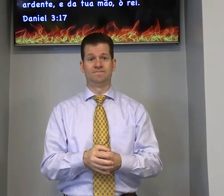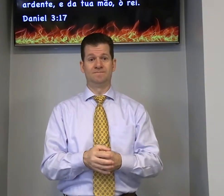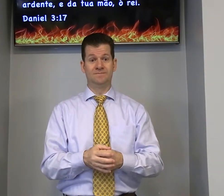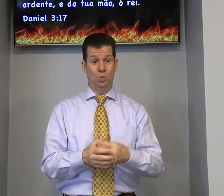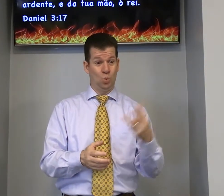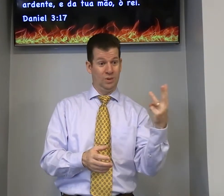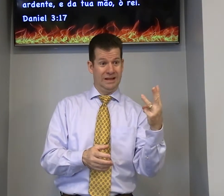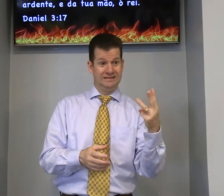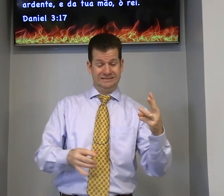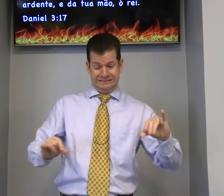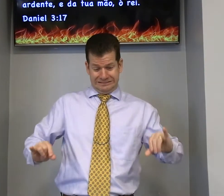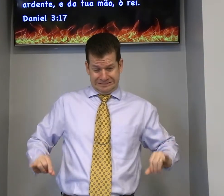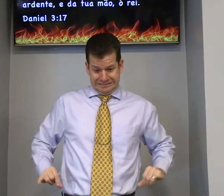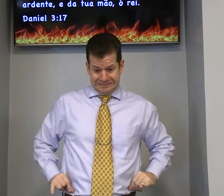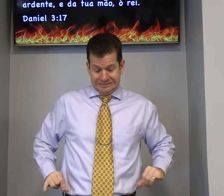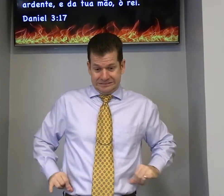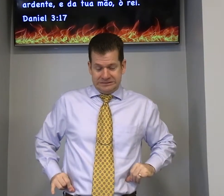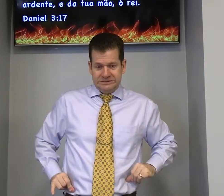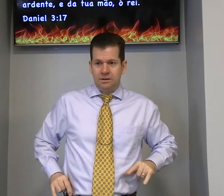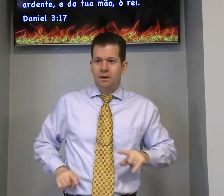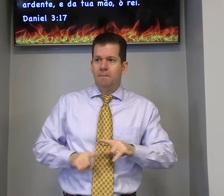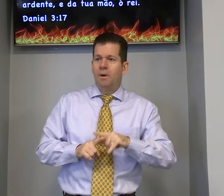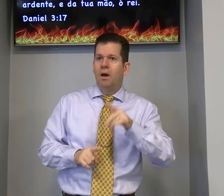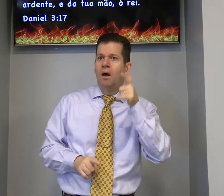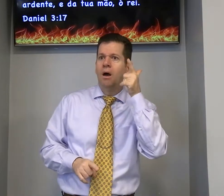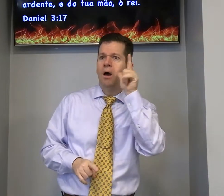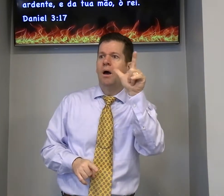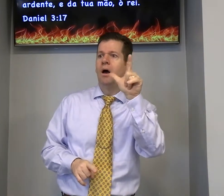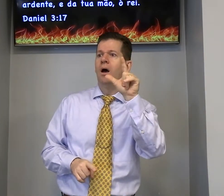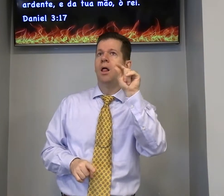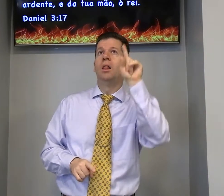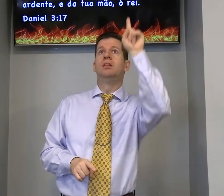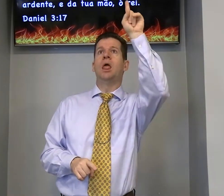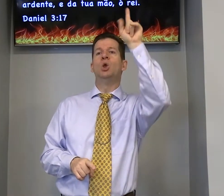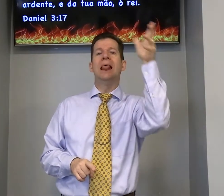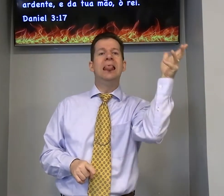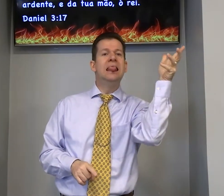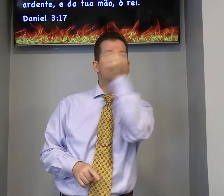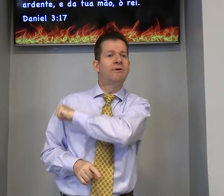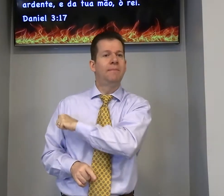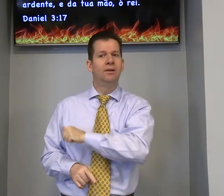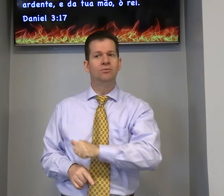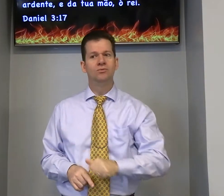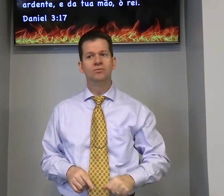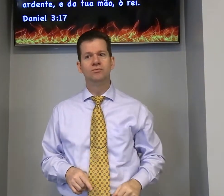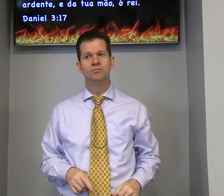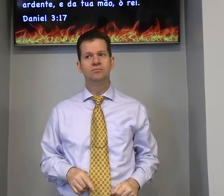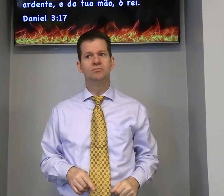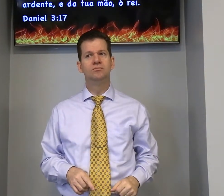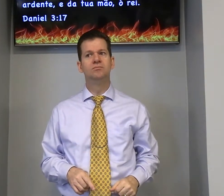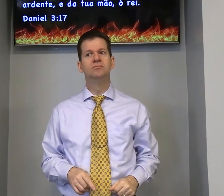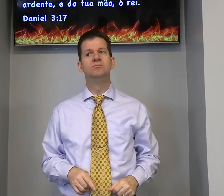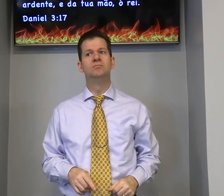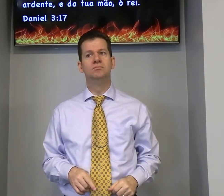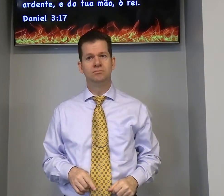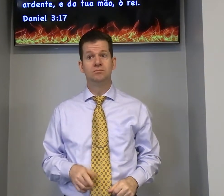os três sofreram mas conseguiu ser conseguiu um livramento